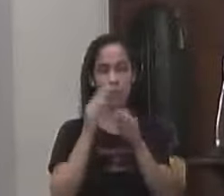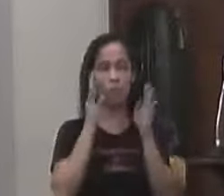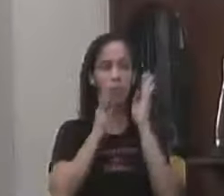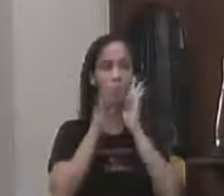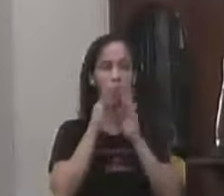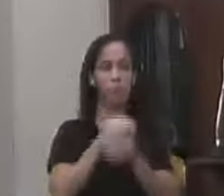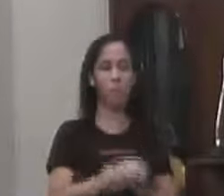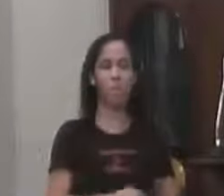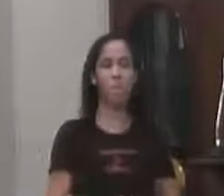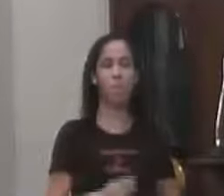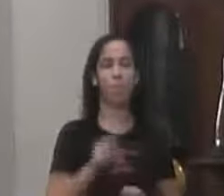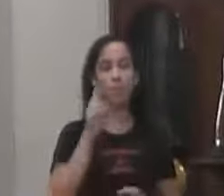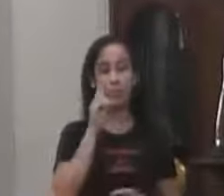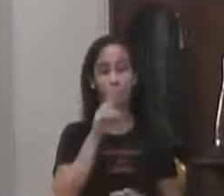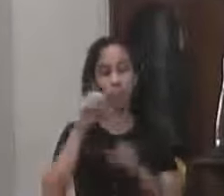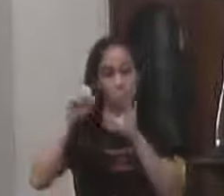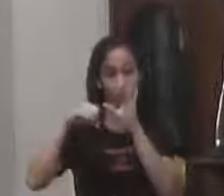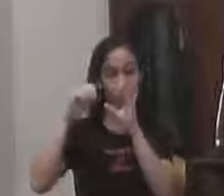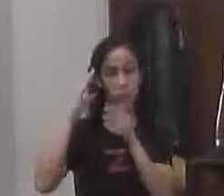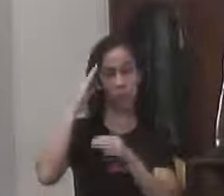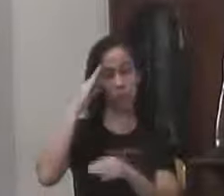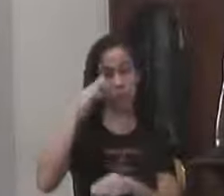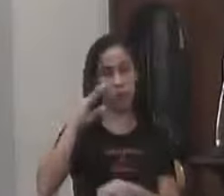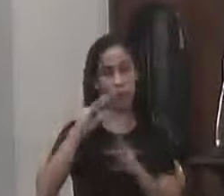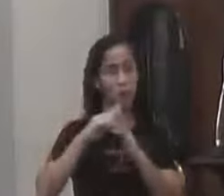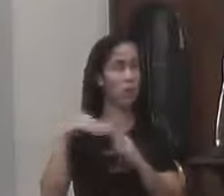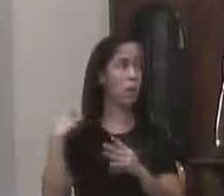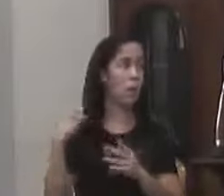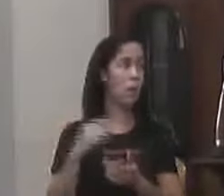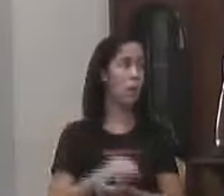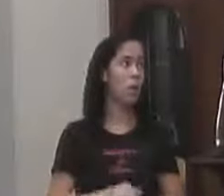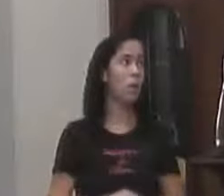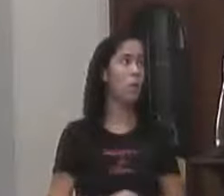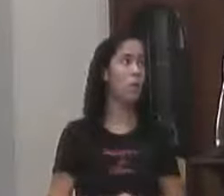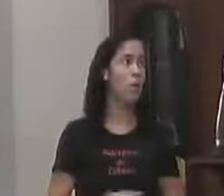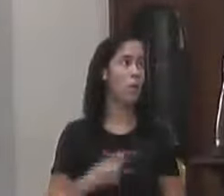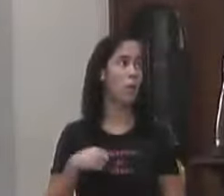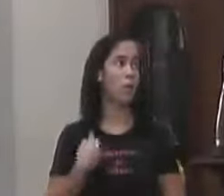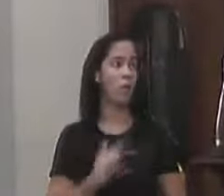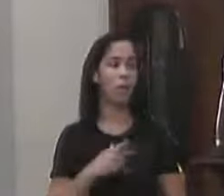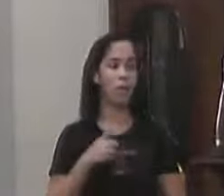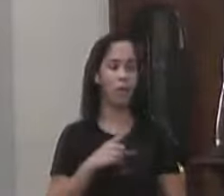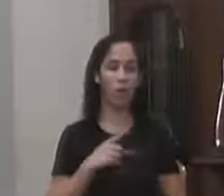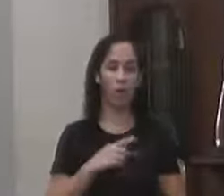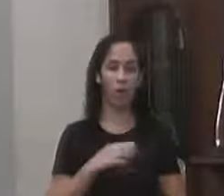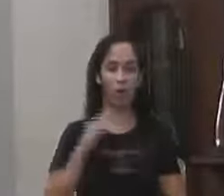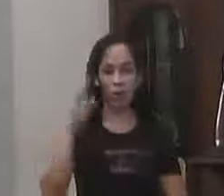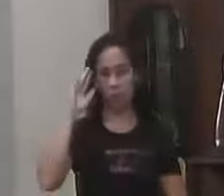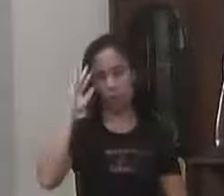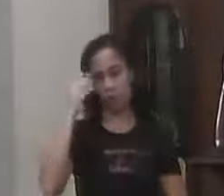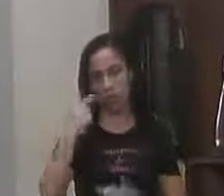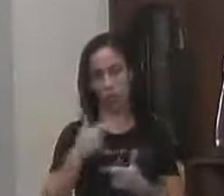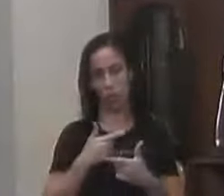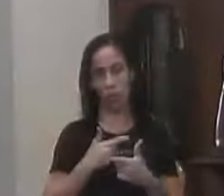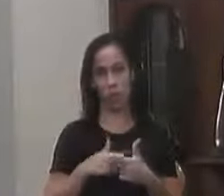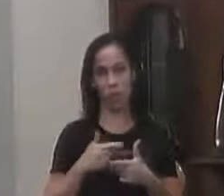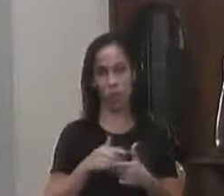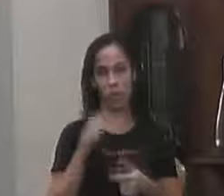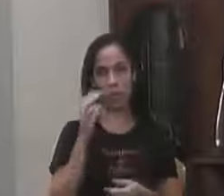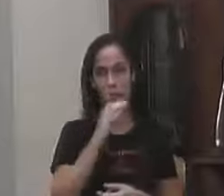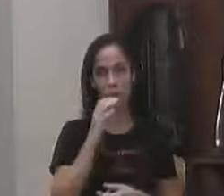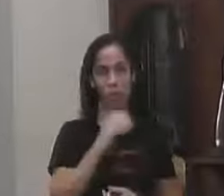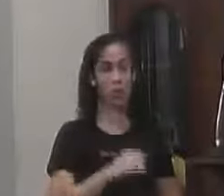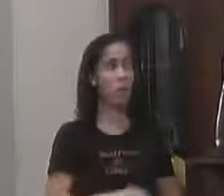quem Está me acompanhando E principalmente Da Câmara Municipal Nós temos Que ter Uma solução Imediata